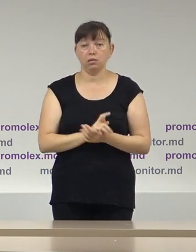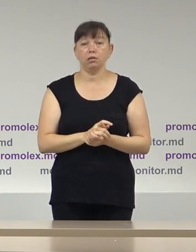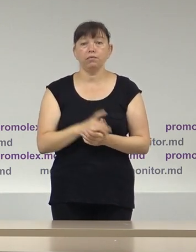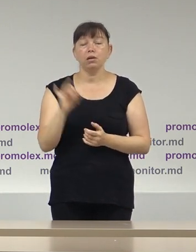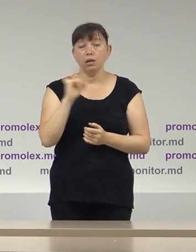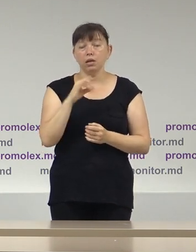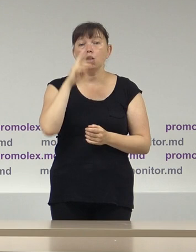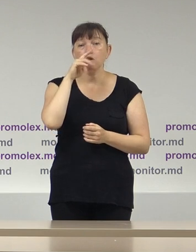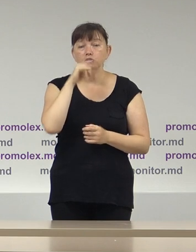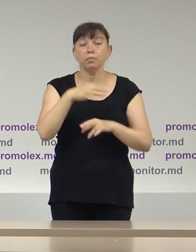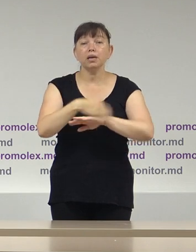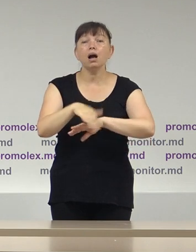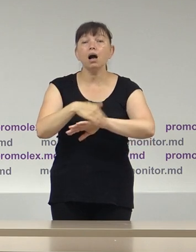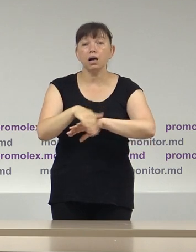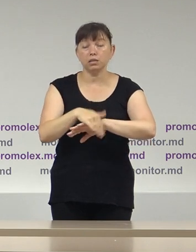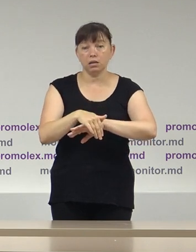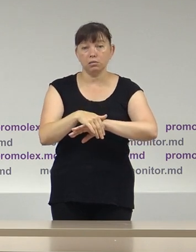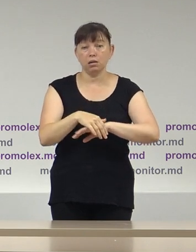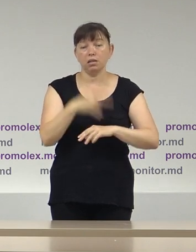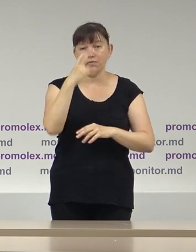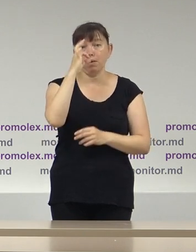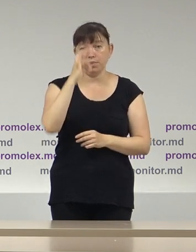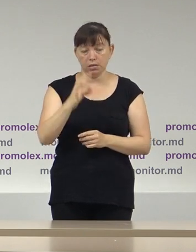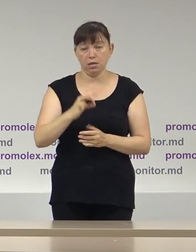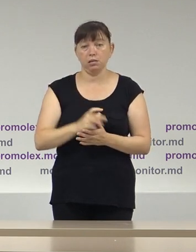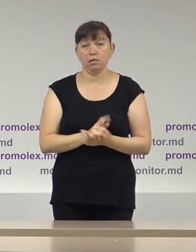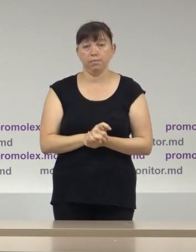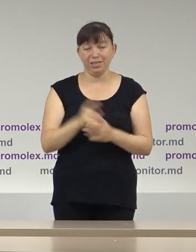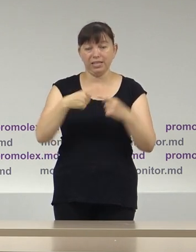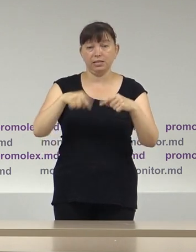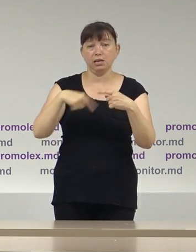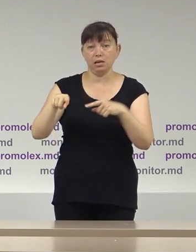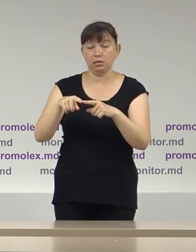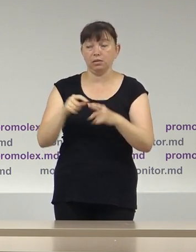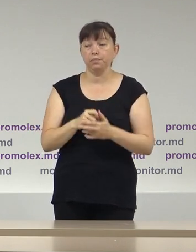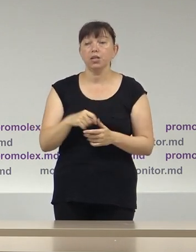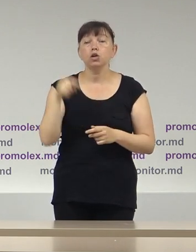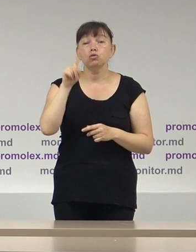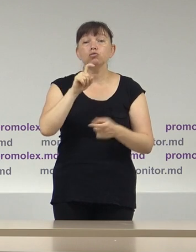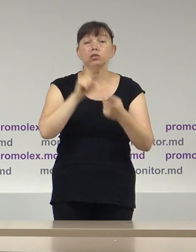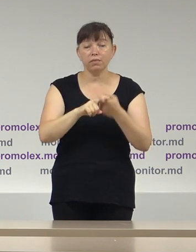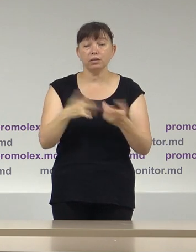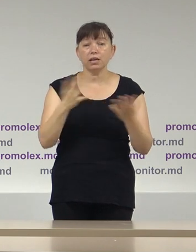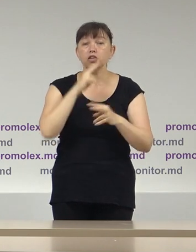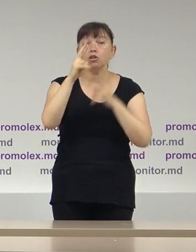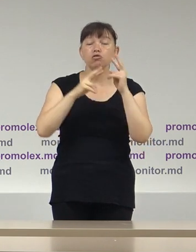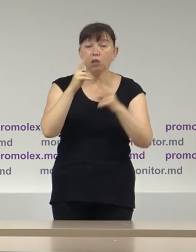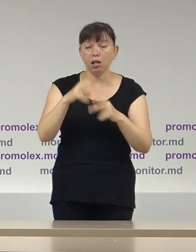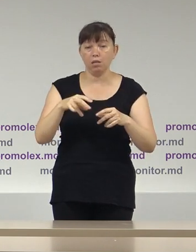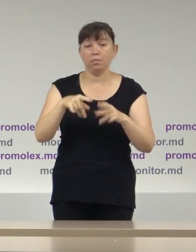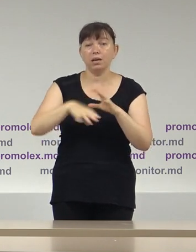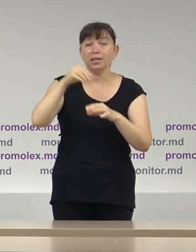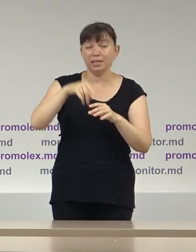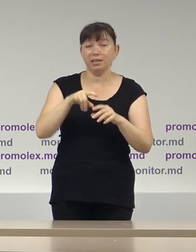și erori de adrese în 2% din secțiile de votare. Cât privește litigile electorale, în perioada